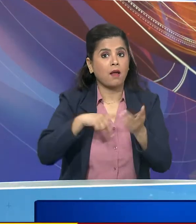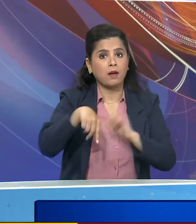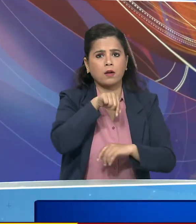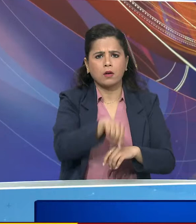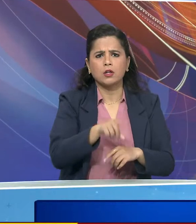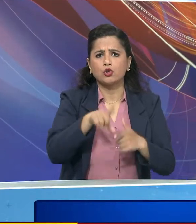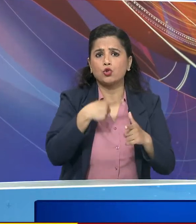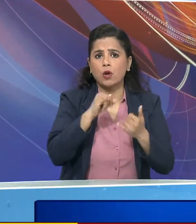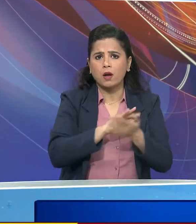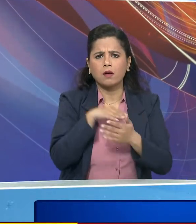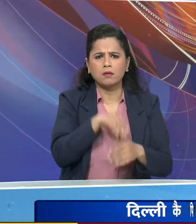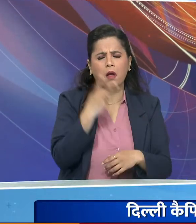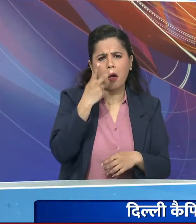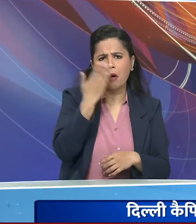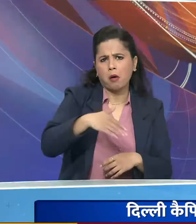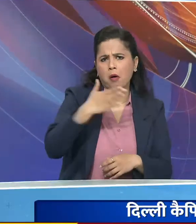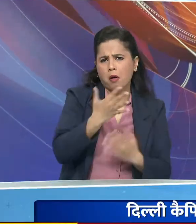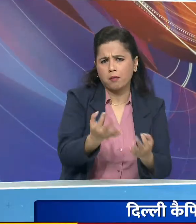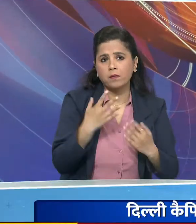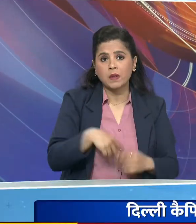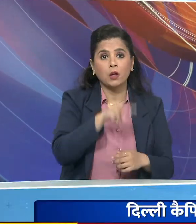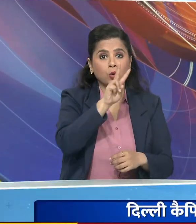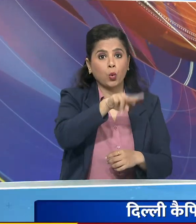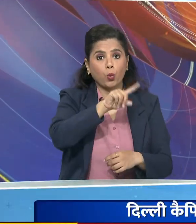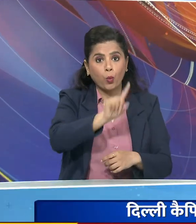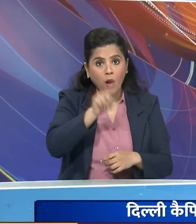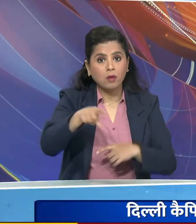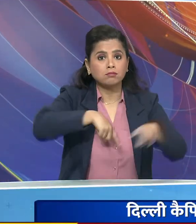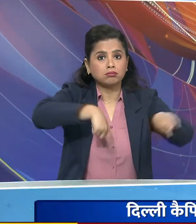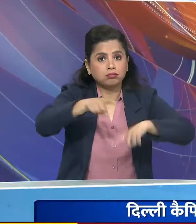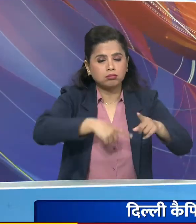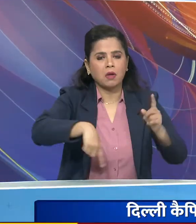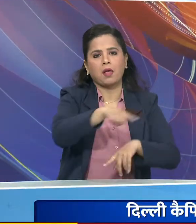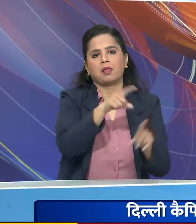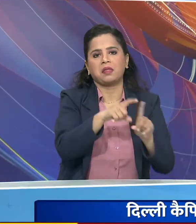की शांदार बलेबाजी की बदूलत 211 ररन मनाए थे